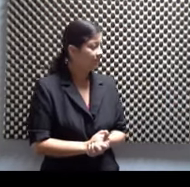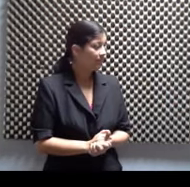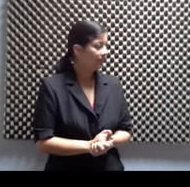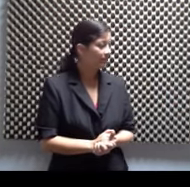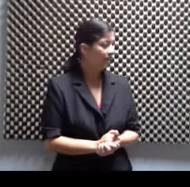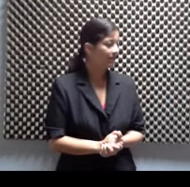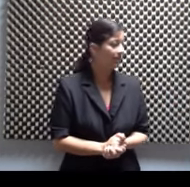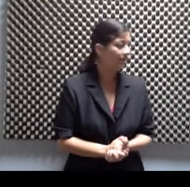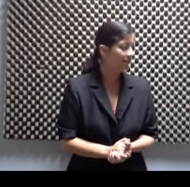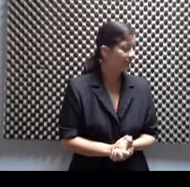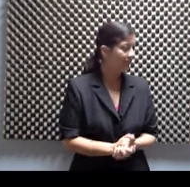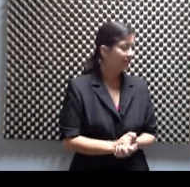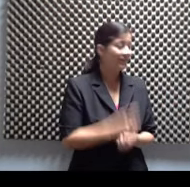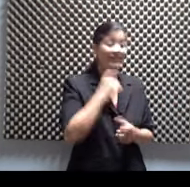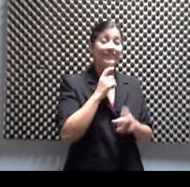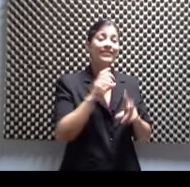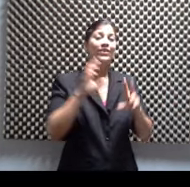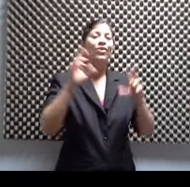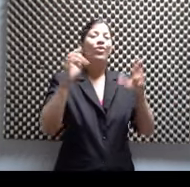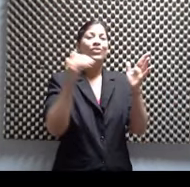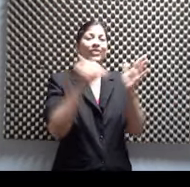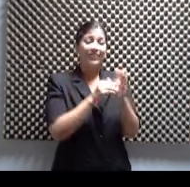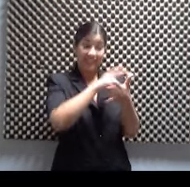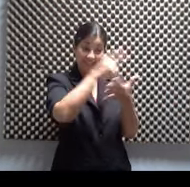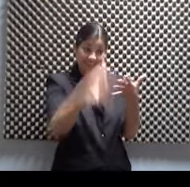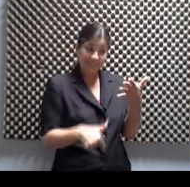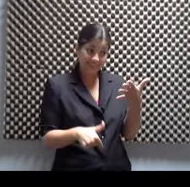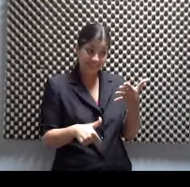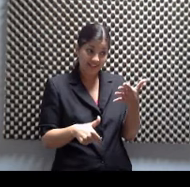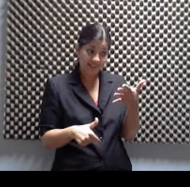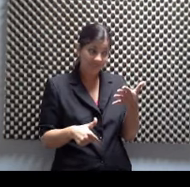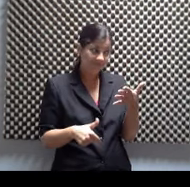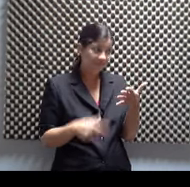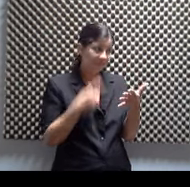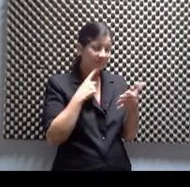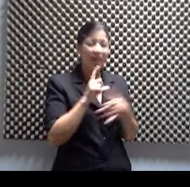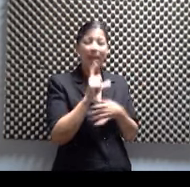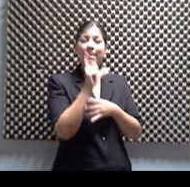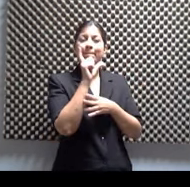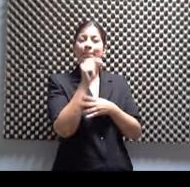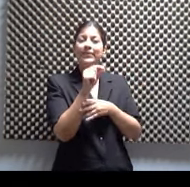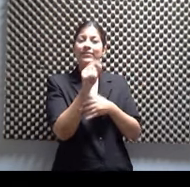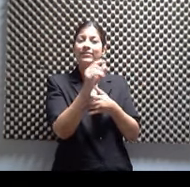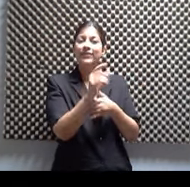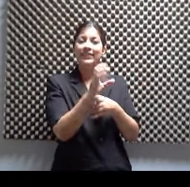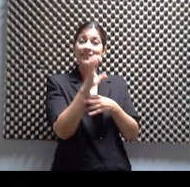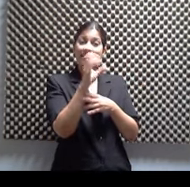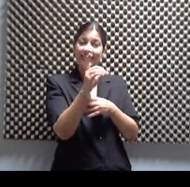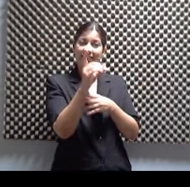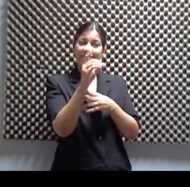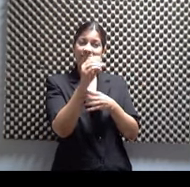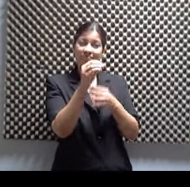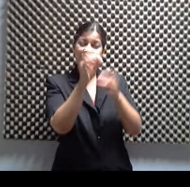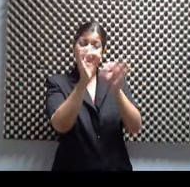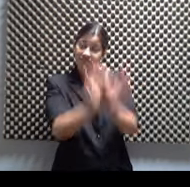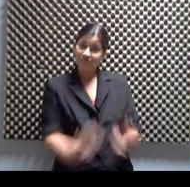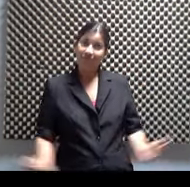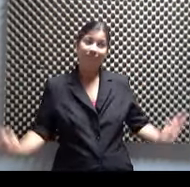¿Qué tenemos? tenemos? tomamos ahora la lista de las 20 producciones más sobresalientes de 2012. Redoble, redoble, redoble.